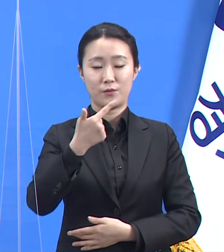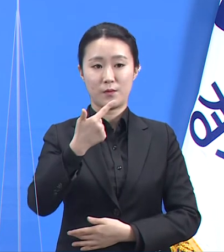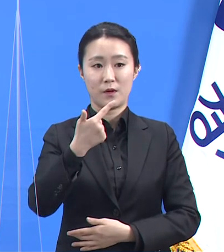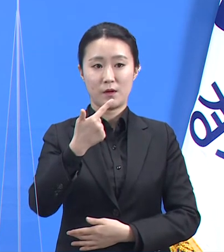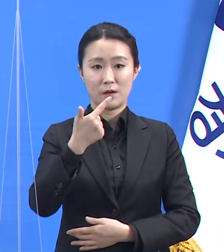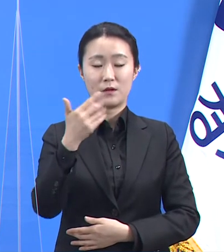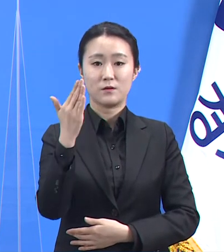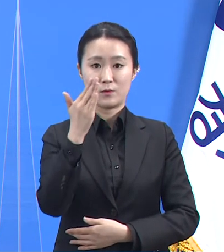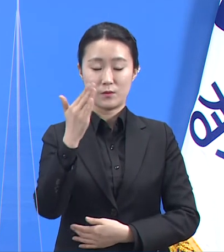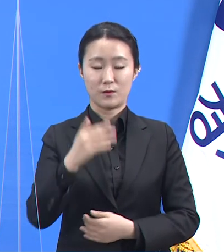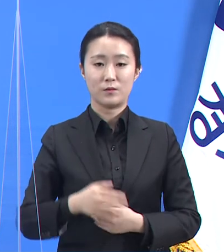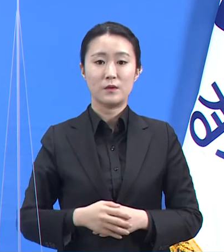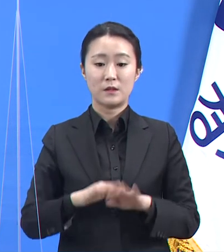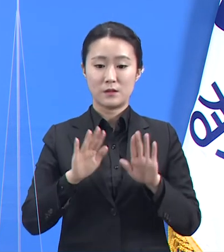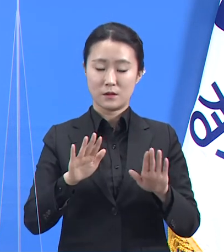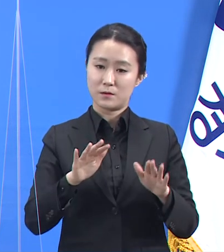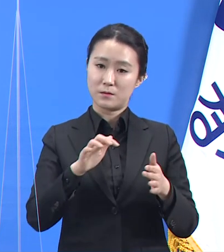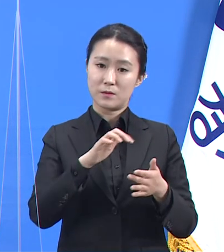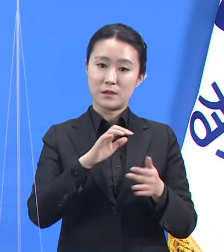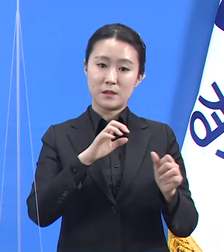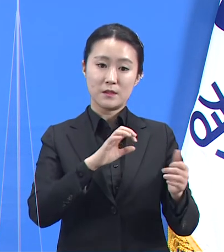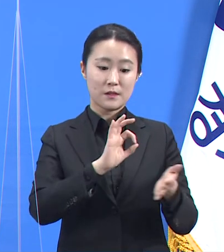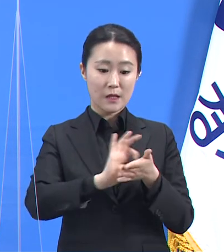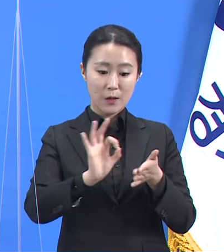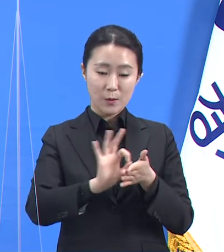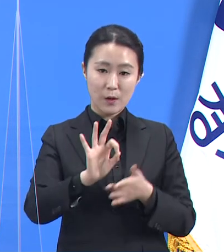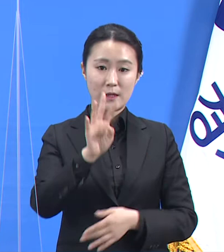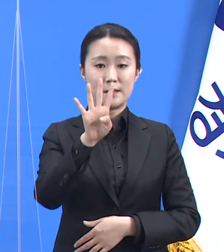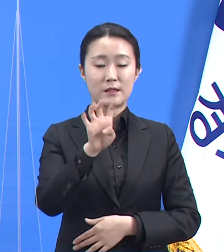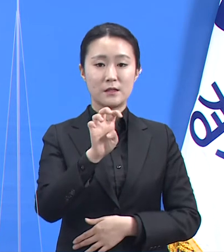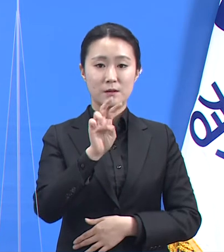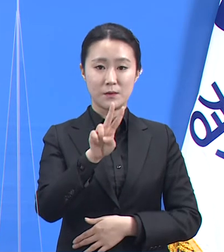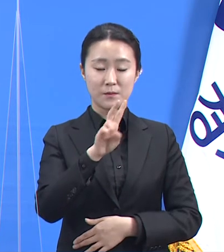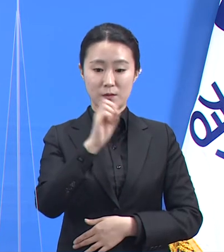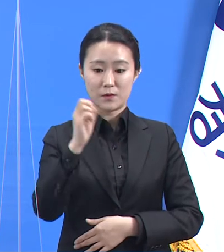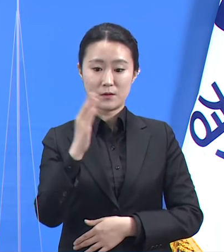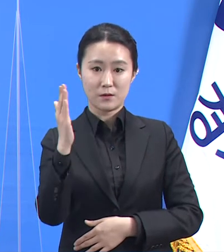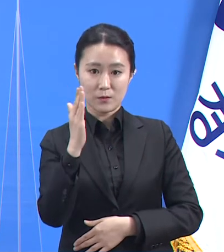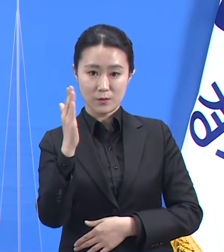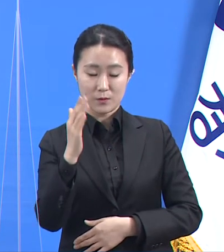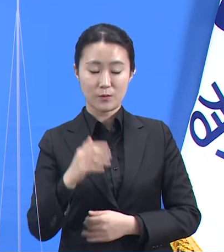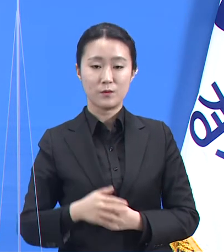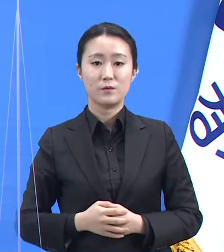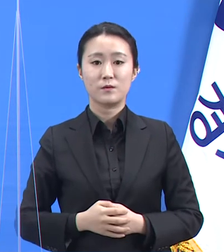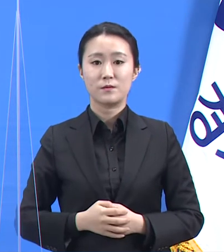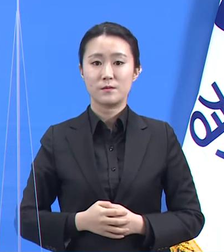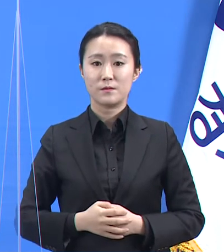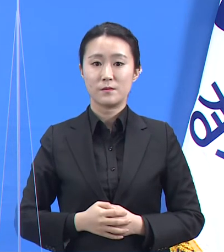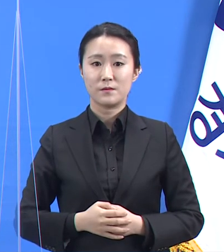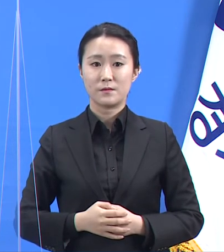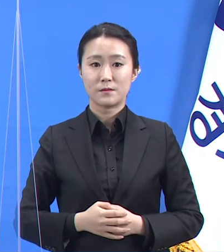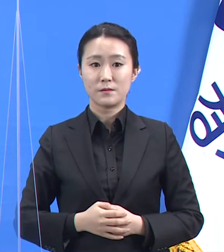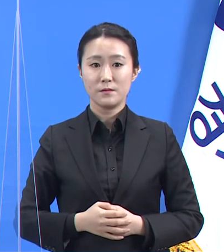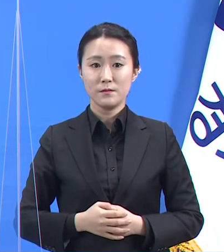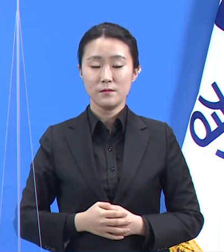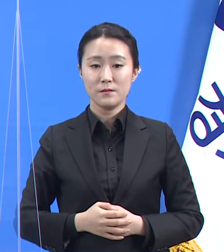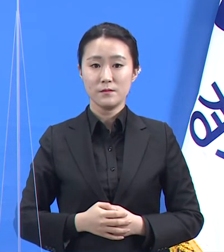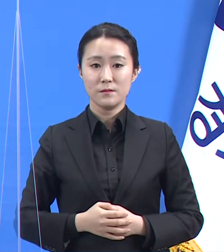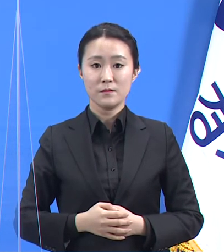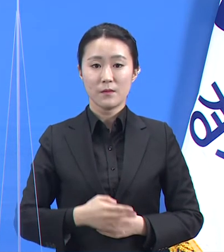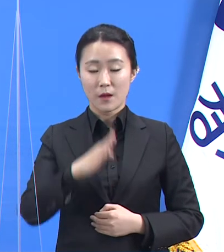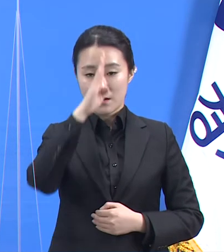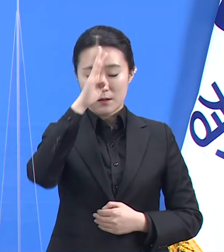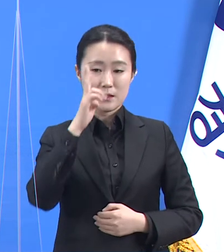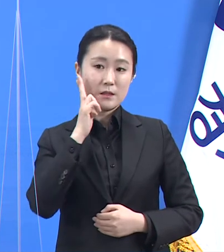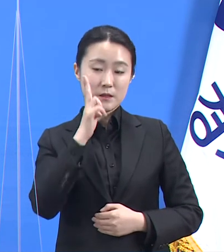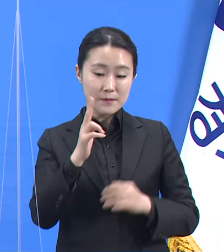현재 병상 가동률은 45.2%로 739개 병상을 사용하고 있습니다. 중증 환자